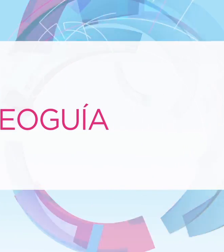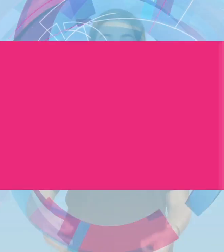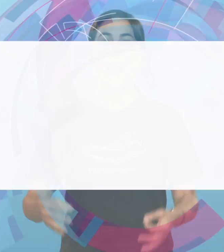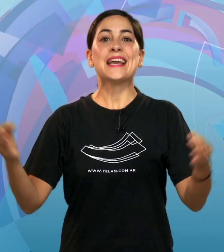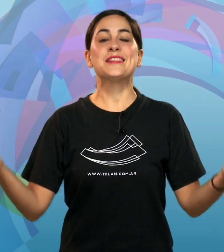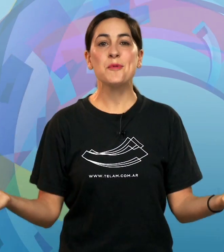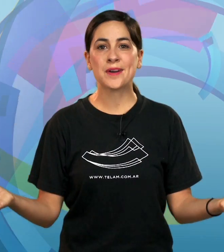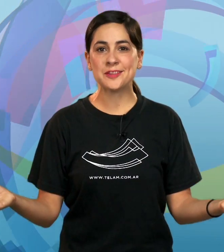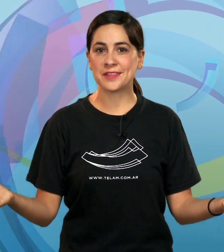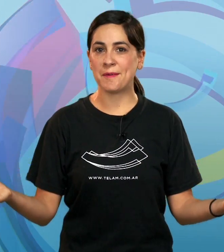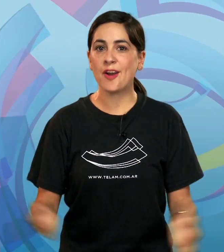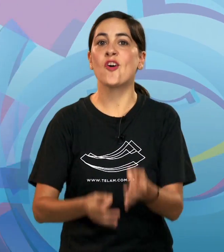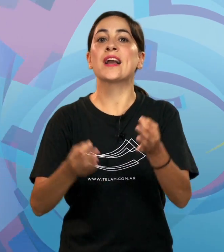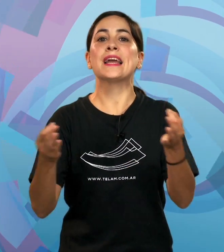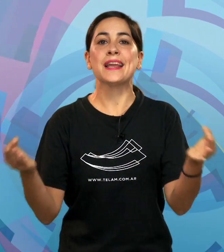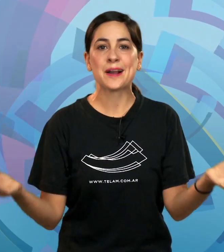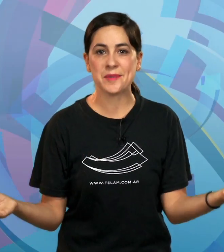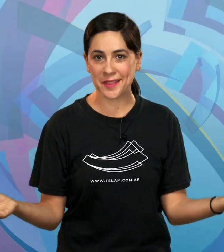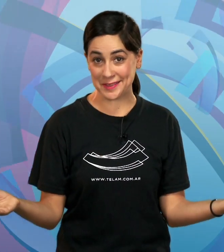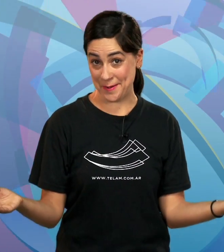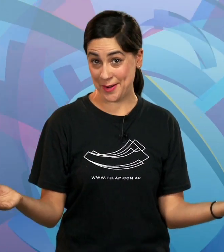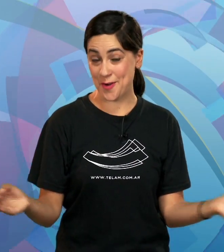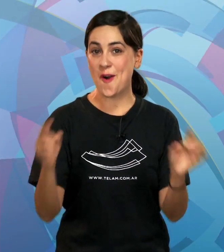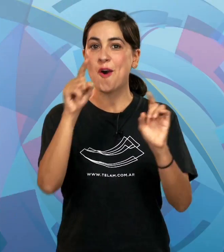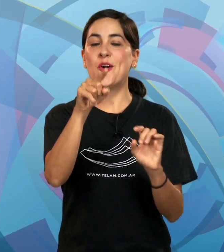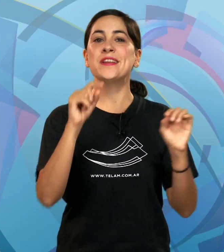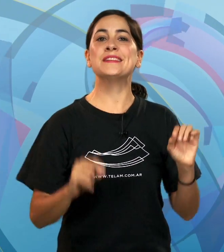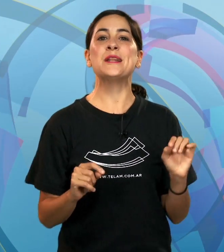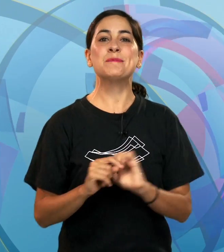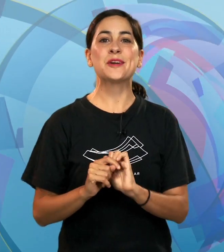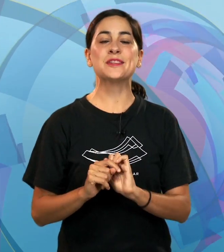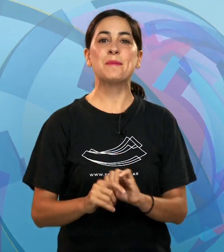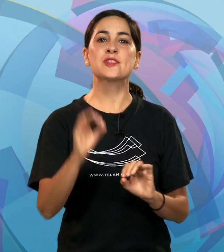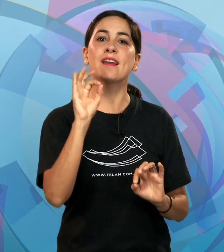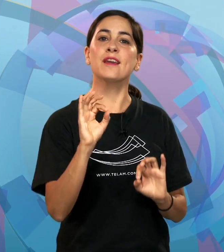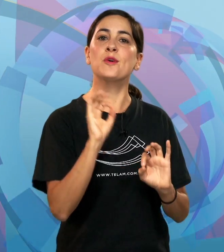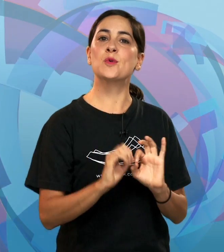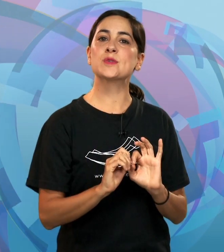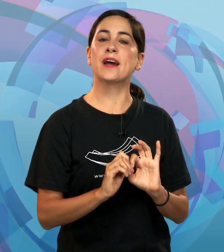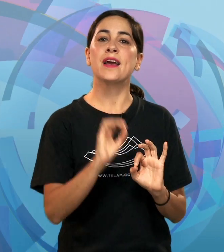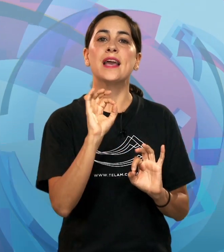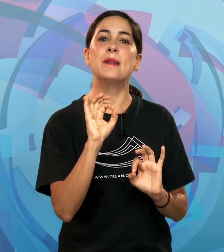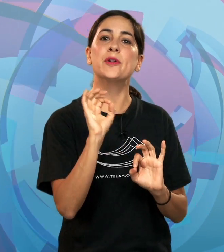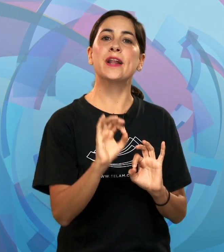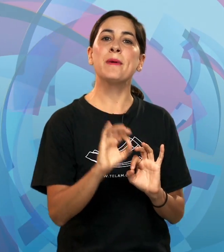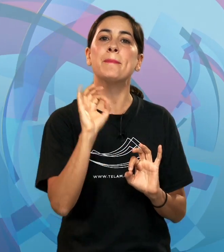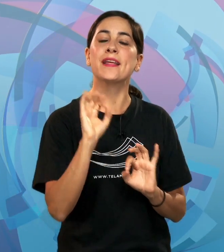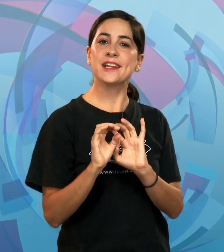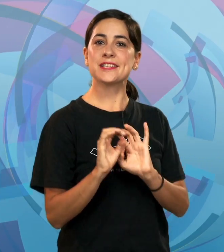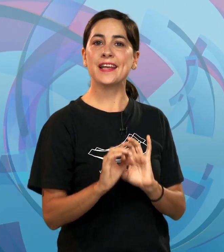¿Estás buscando trabajo? ¿Querés cambiar de trabajo? Hoy en TELAN te contamos qué es concursar, el programa para ingresar